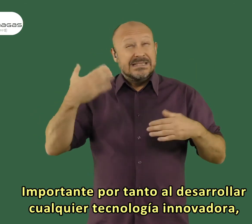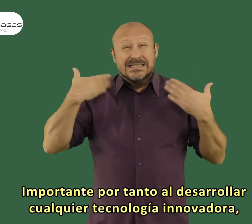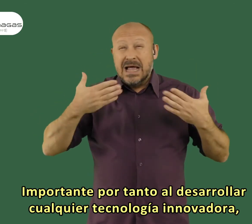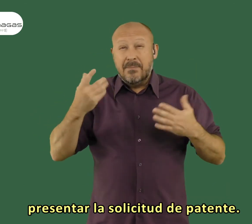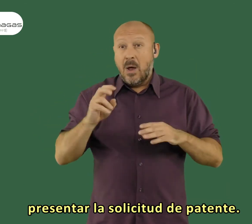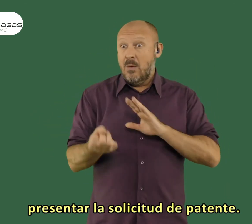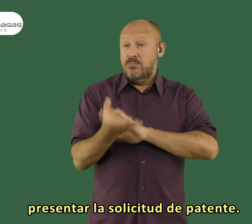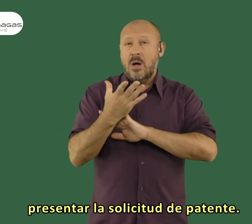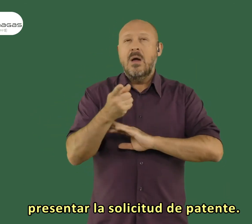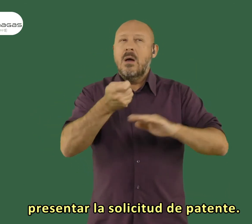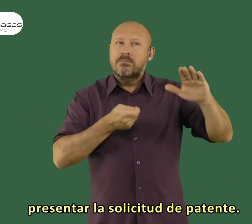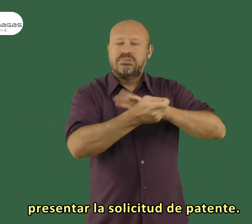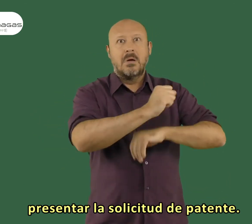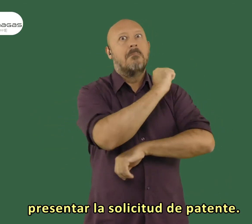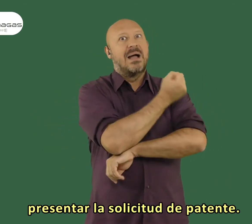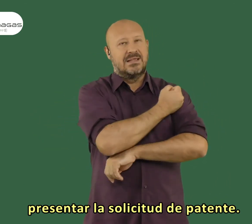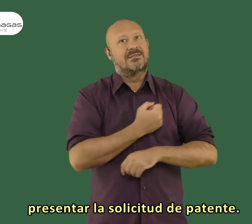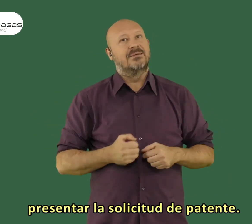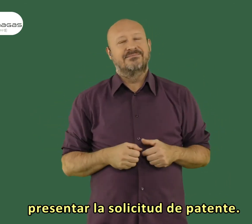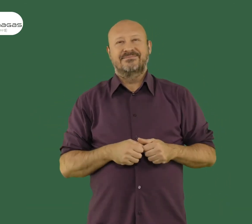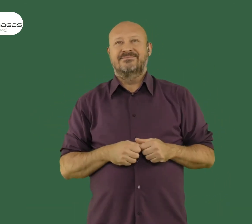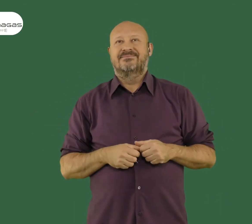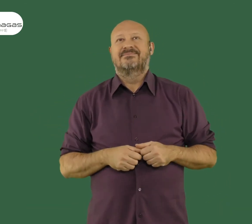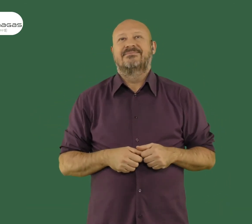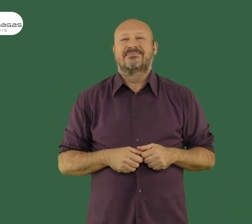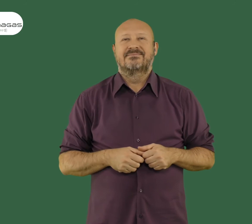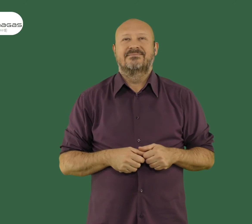tecnología innovadora, presentar la solicitud de patente.